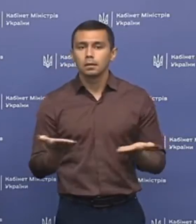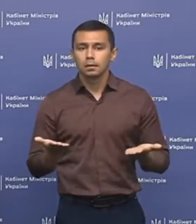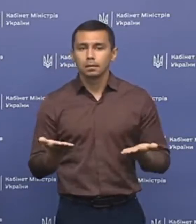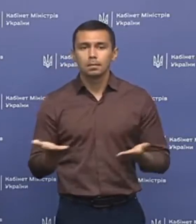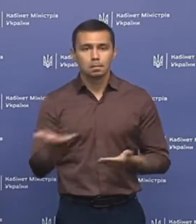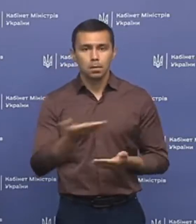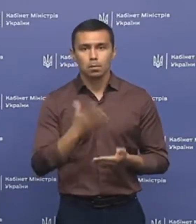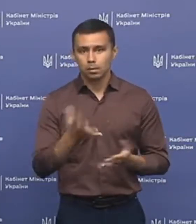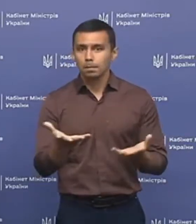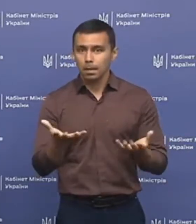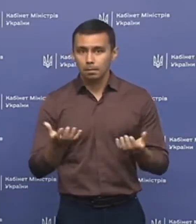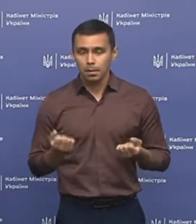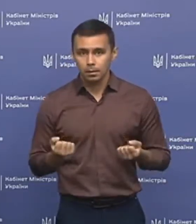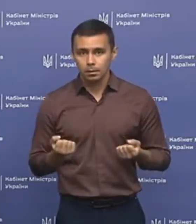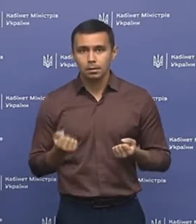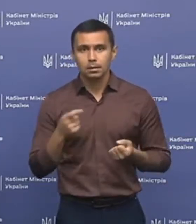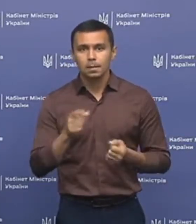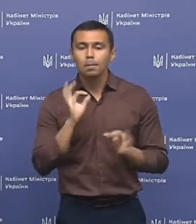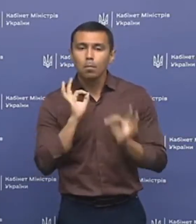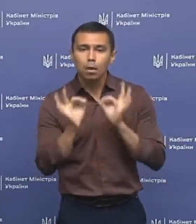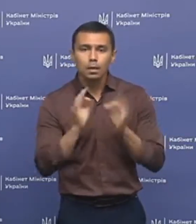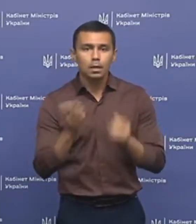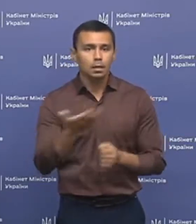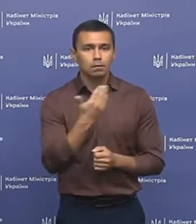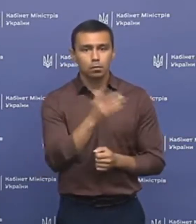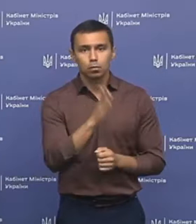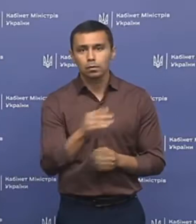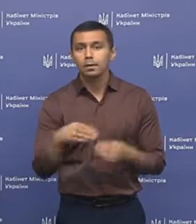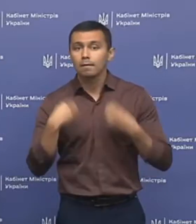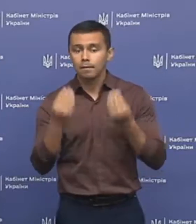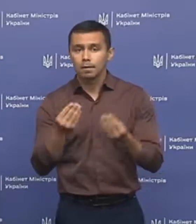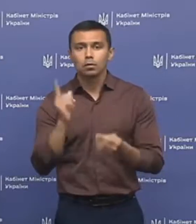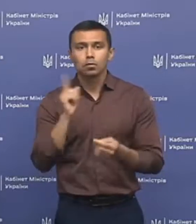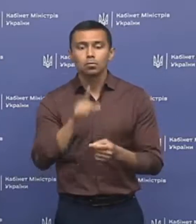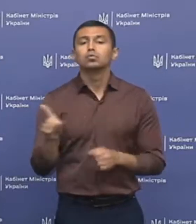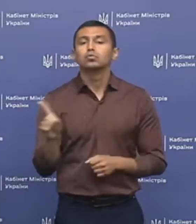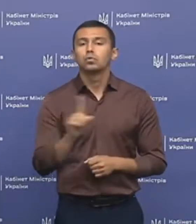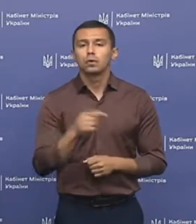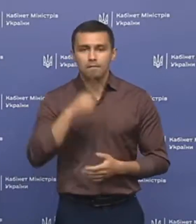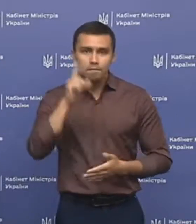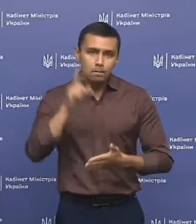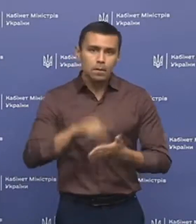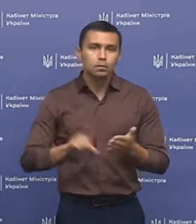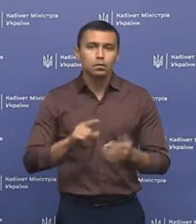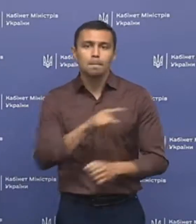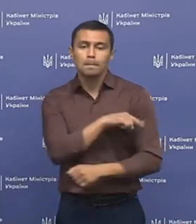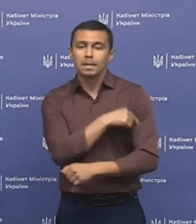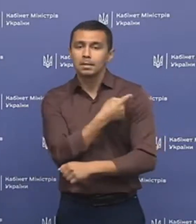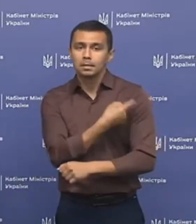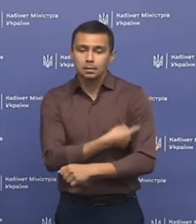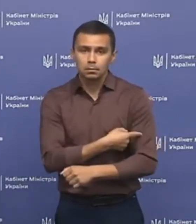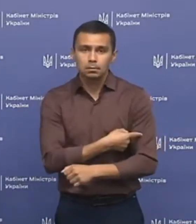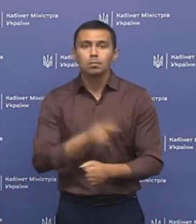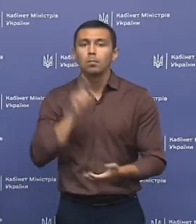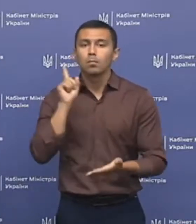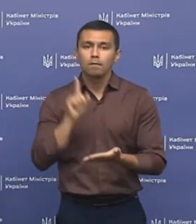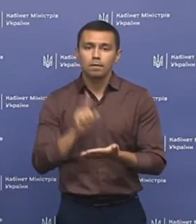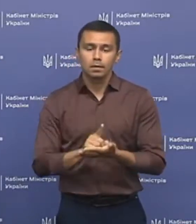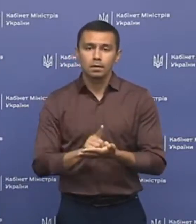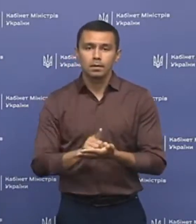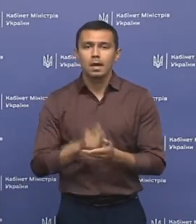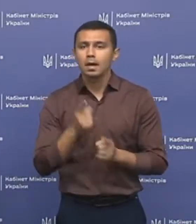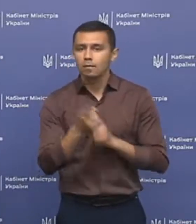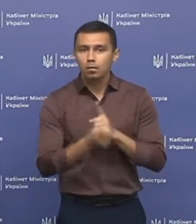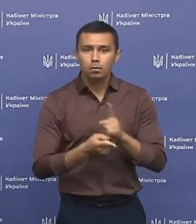ми будемо приймати, ті поради, які вони будуть давати. Тому що я впевнений, що медицину повинні